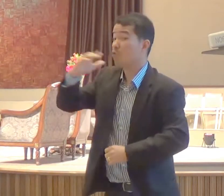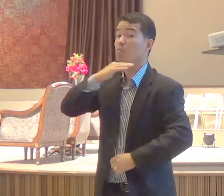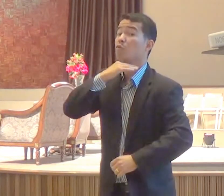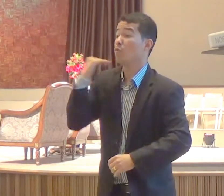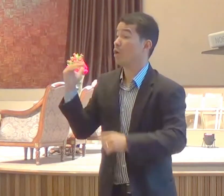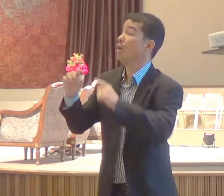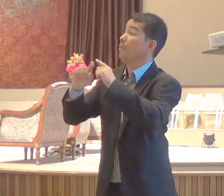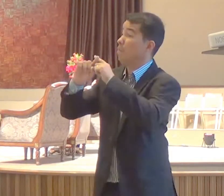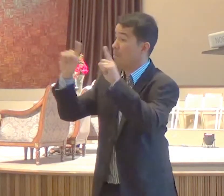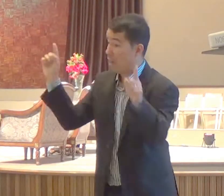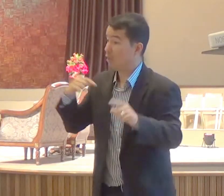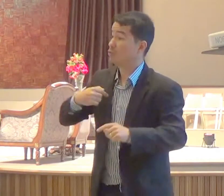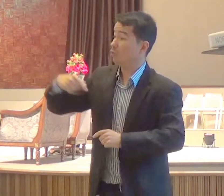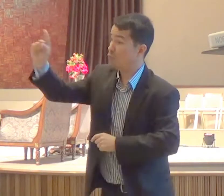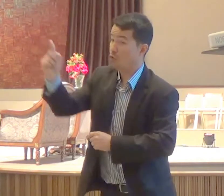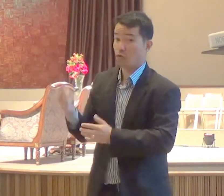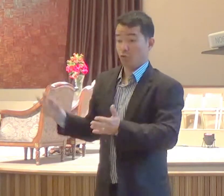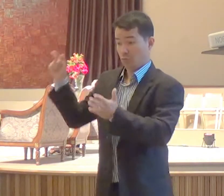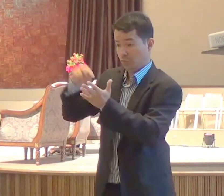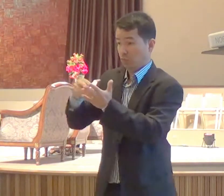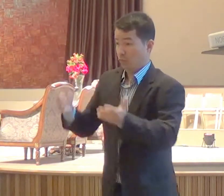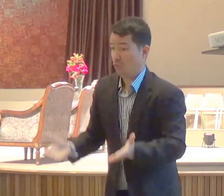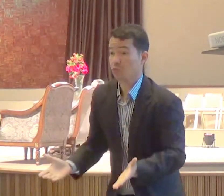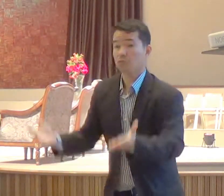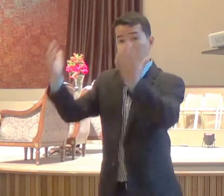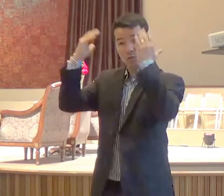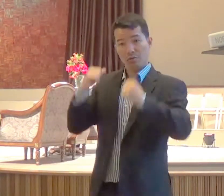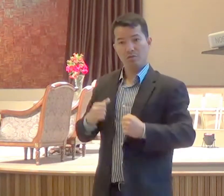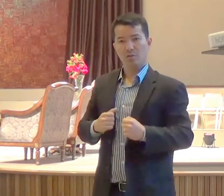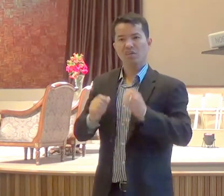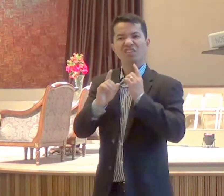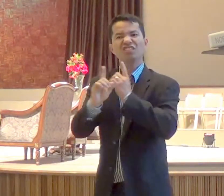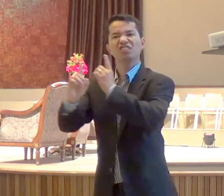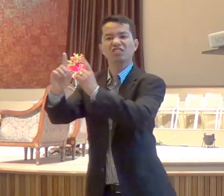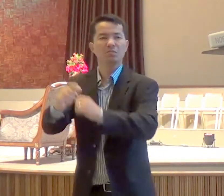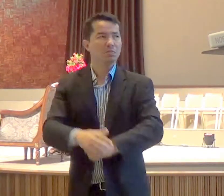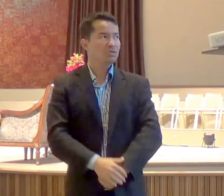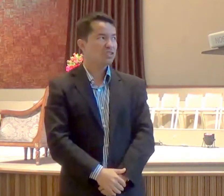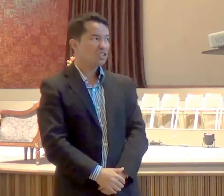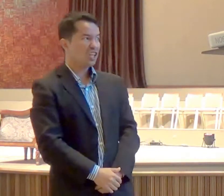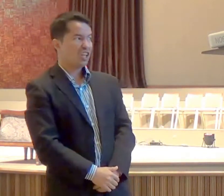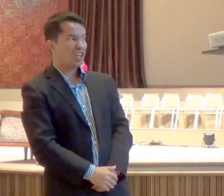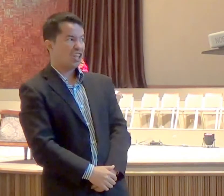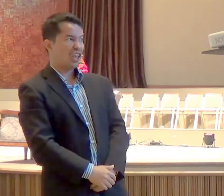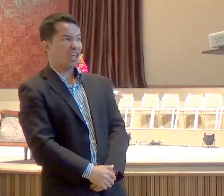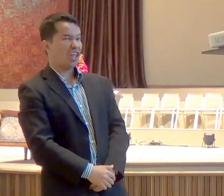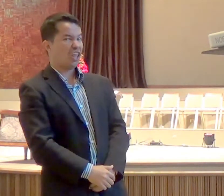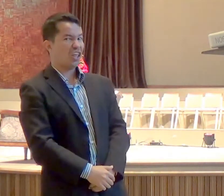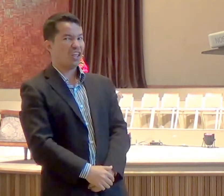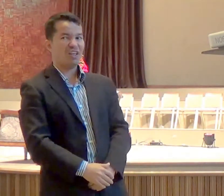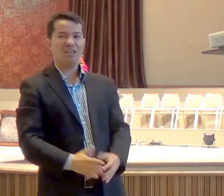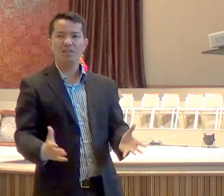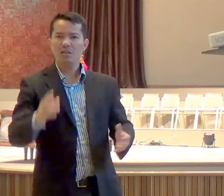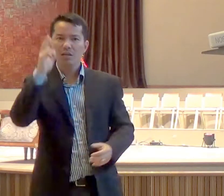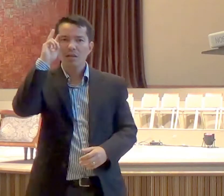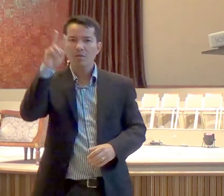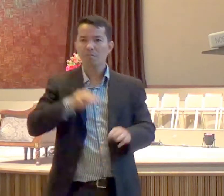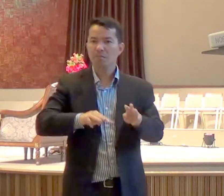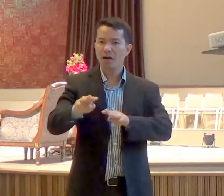Marcos capítulo 9 verso 31, porque ensinaram os seus discípulos e lhes dizia, o filho do homem será entregue